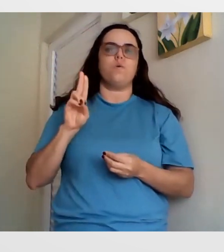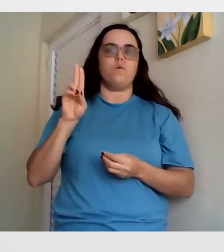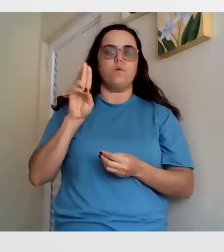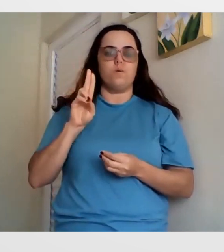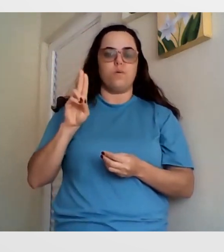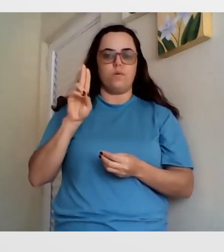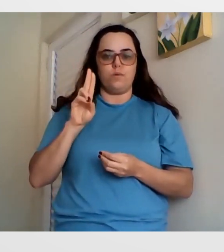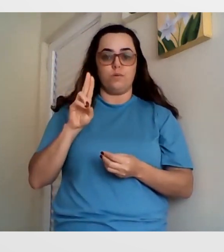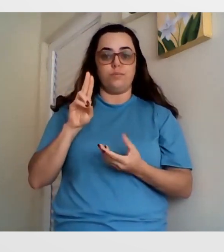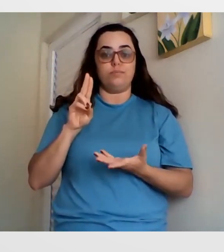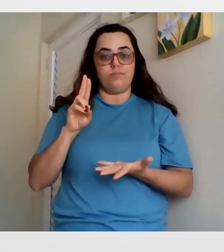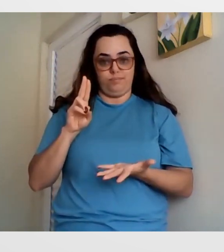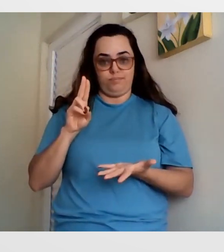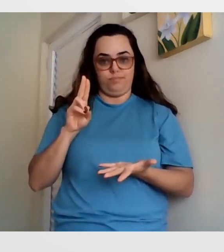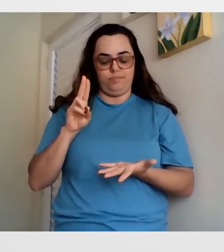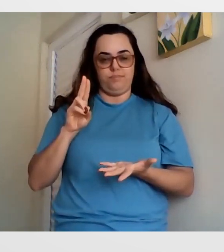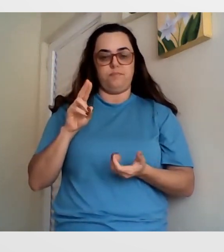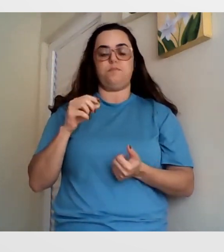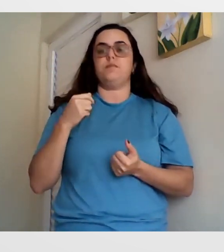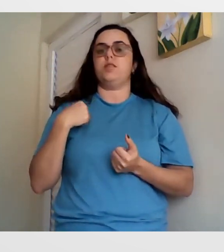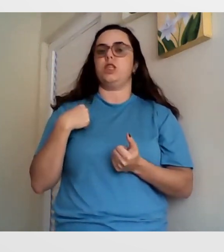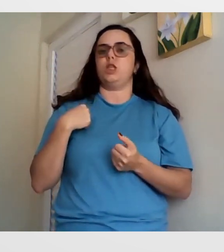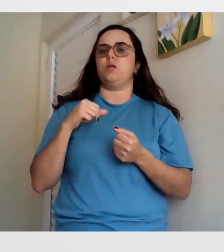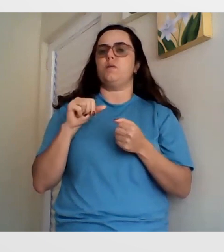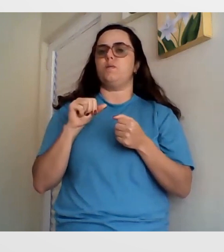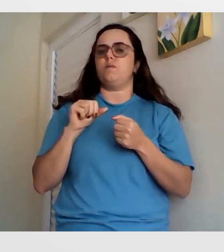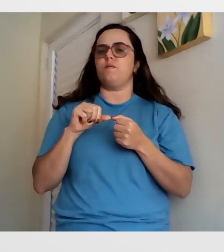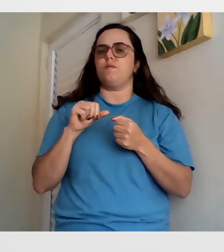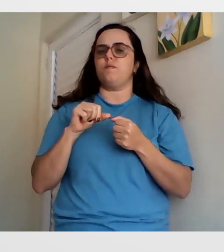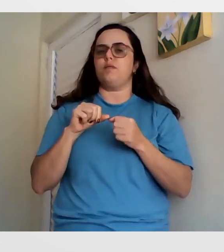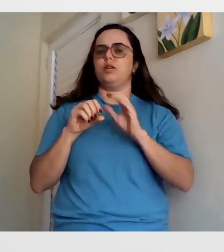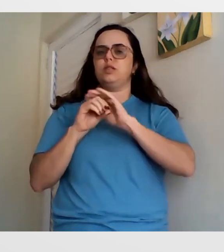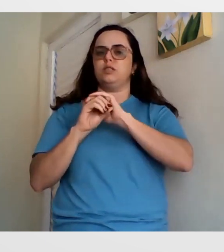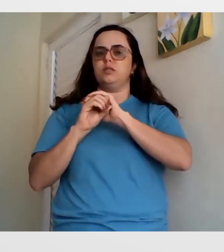eu fiquei meio preocupada com isso, se eu conseguiria realmente aprender.